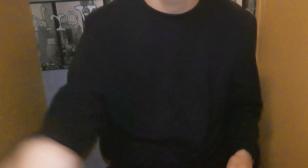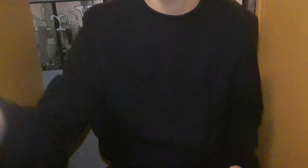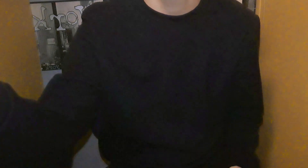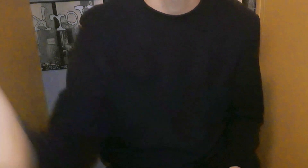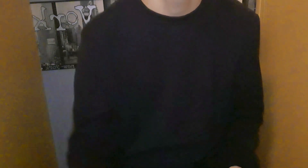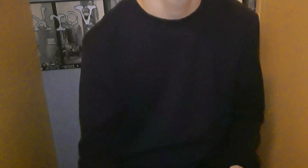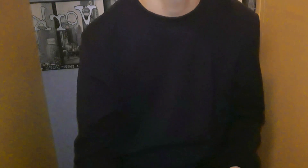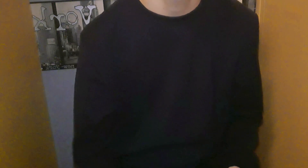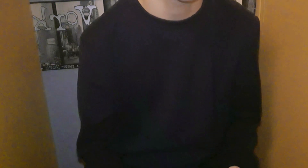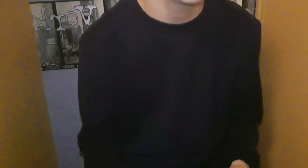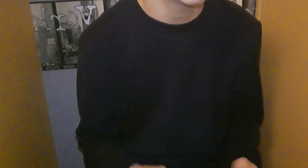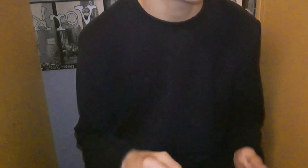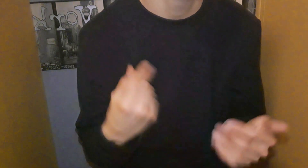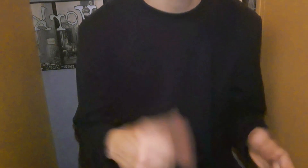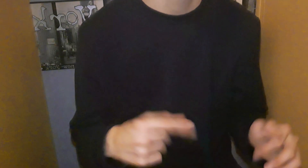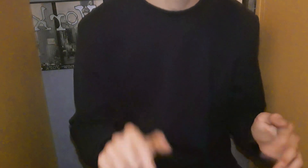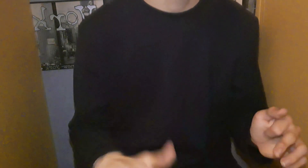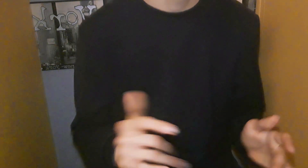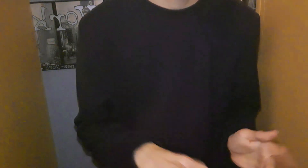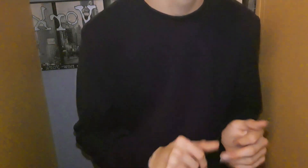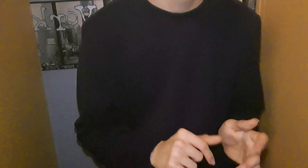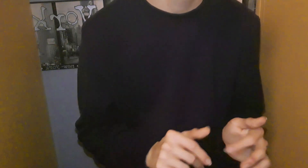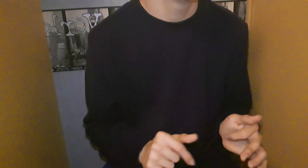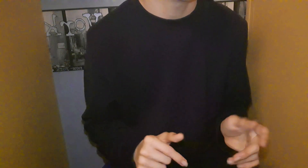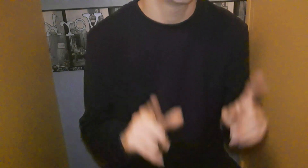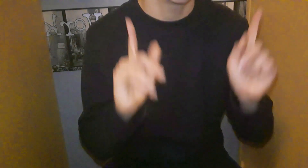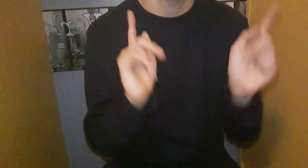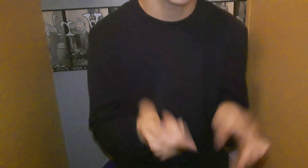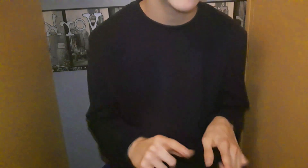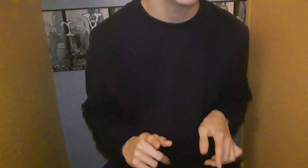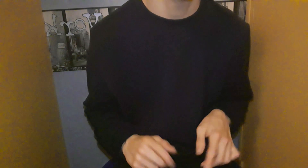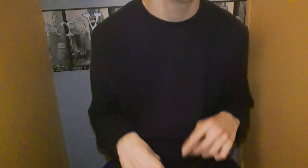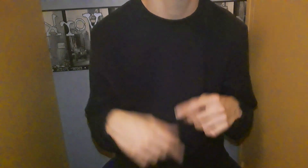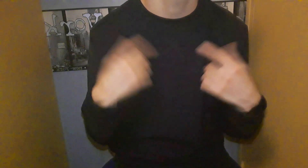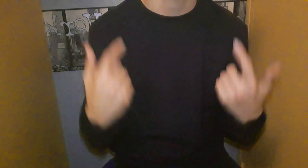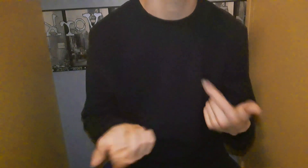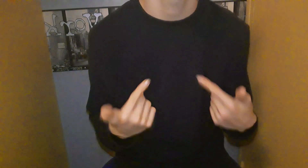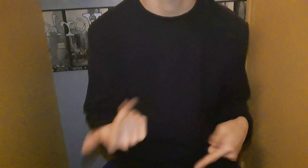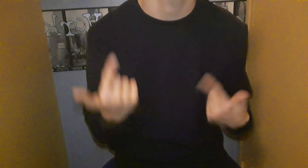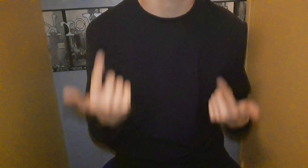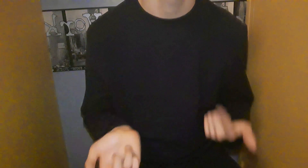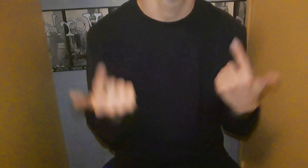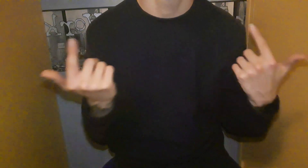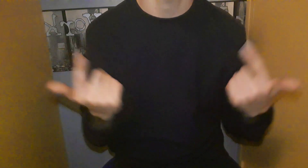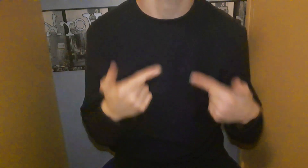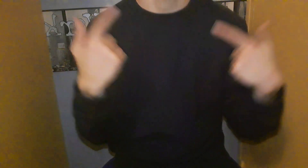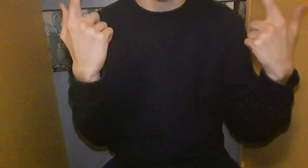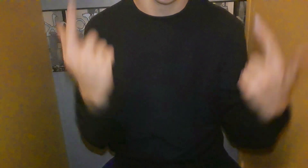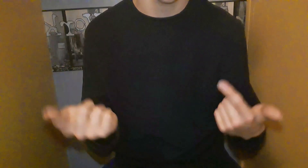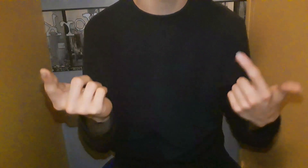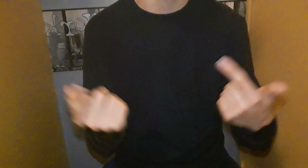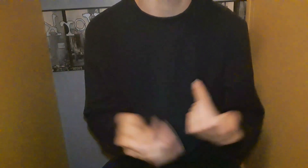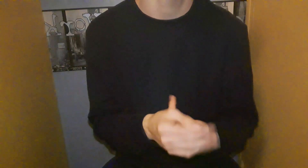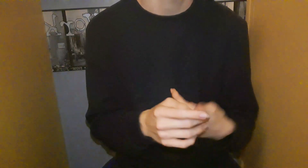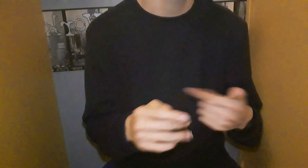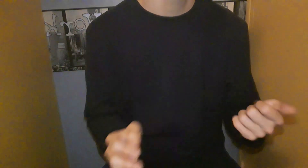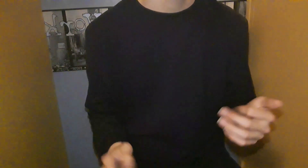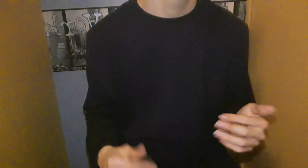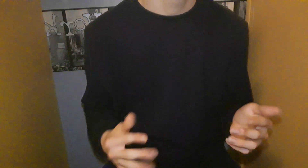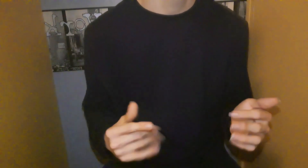mets Une heure et demie A peine Donc voilà Et pour la même qualité Même si c'est vrai Que si vraiment Je voudrais Je pourrais vraiment Développer Plus